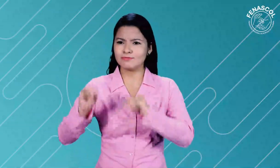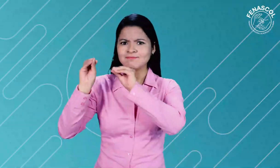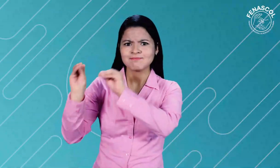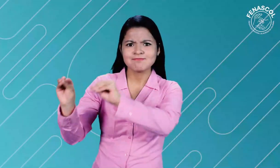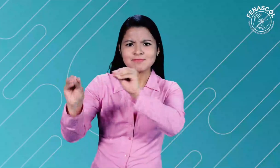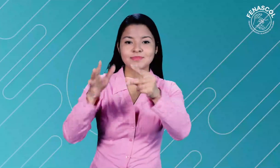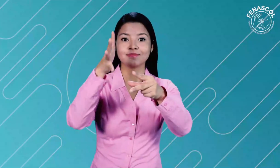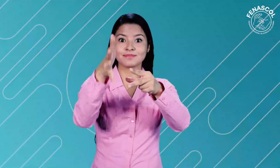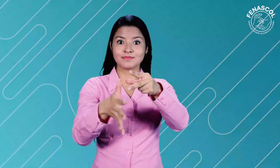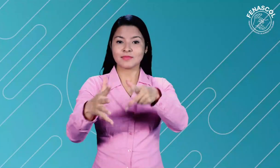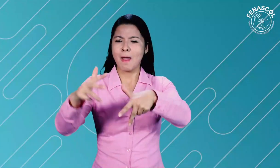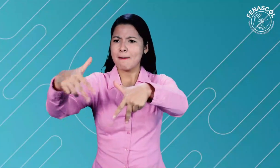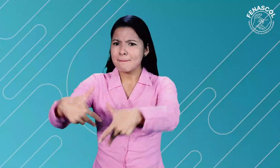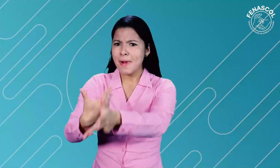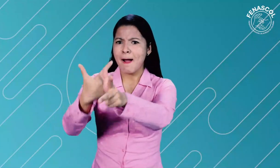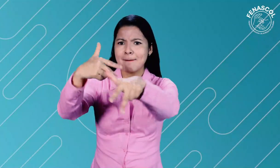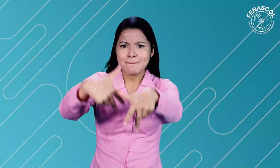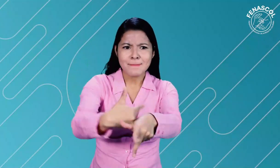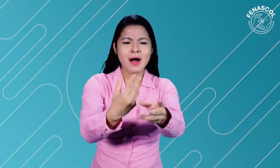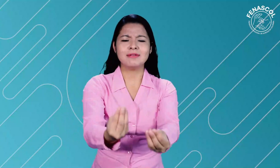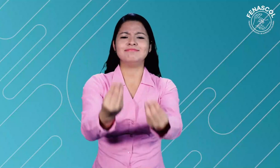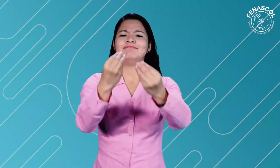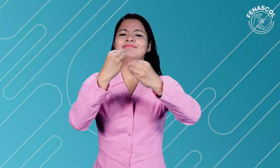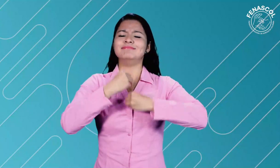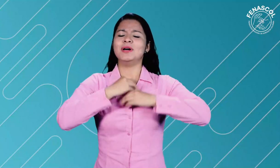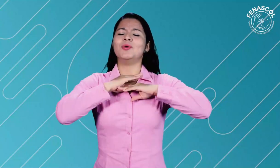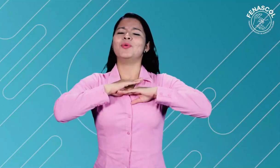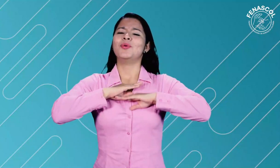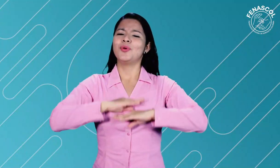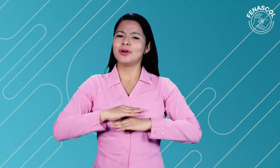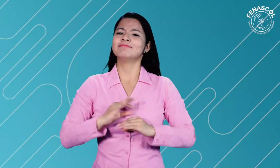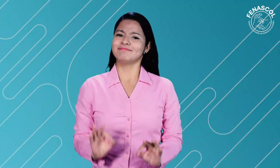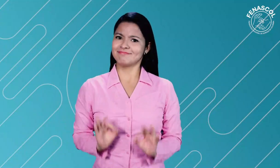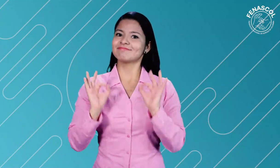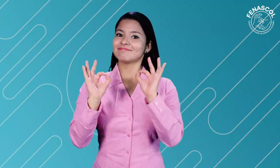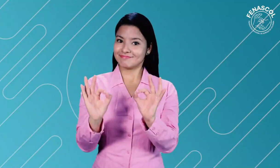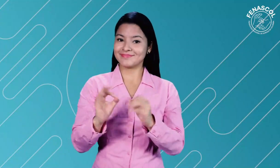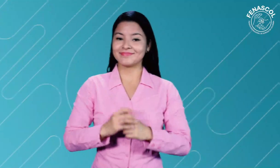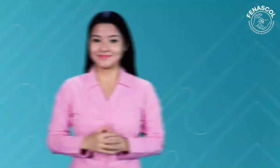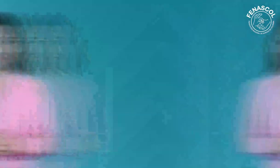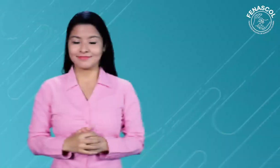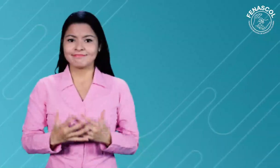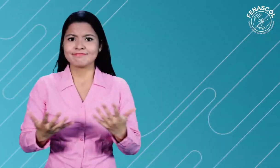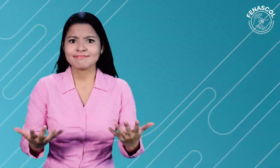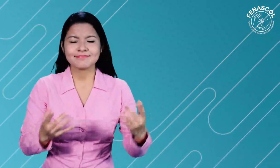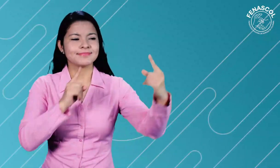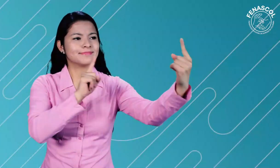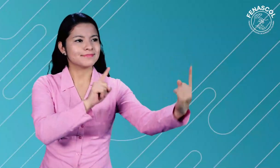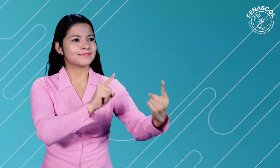¡Wow! Una capacitación sobre el uso del relevo de llamadas, lo cual permitía la calidad. Sin embargo,